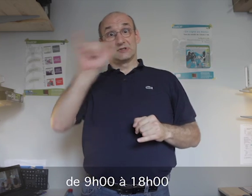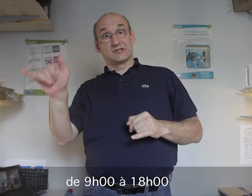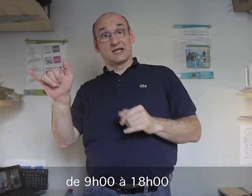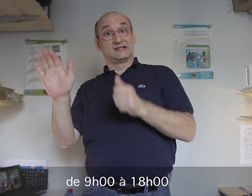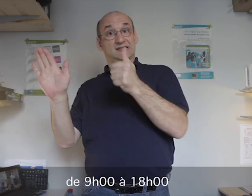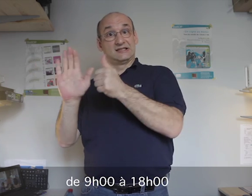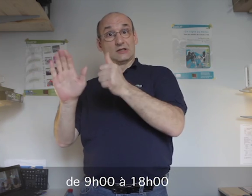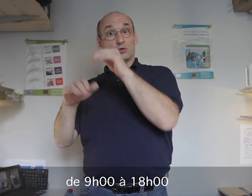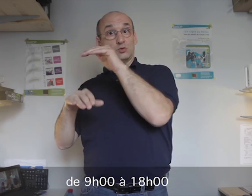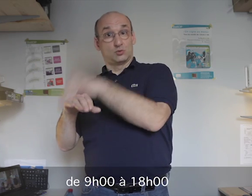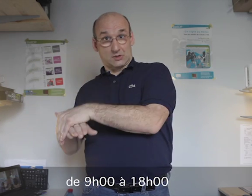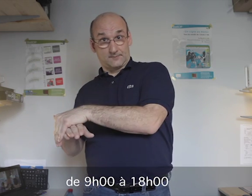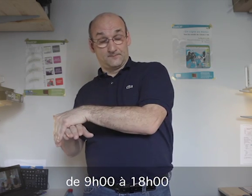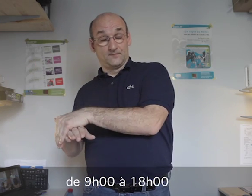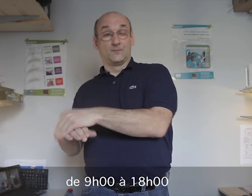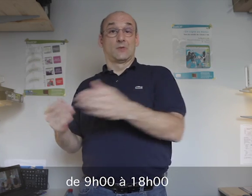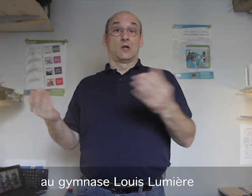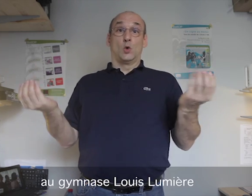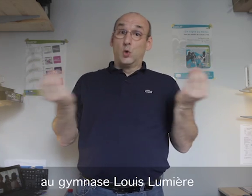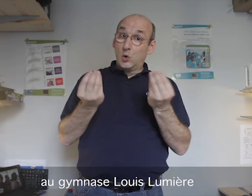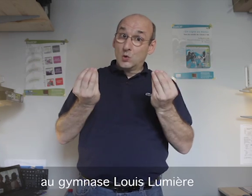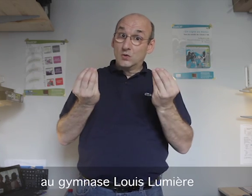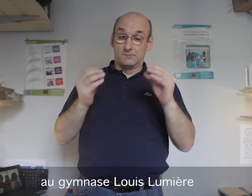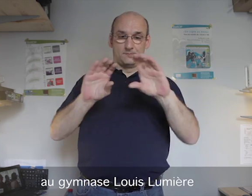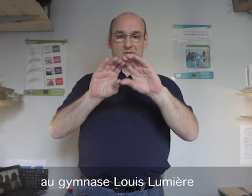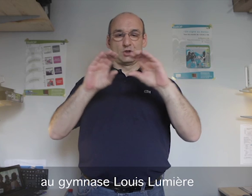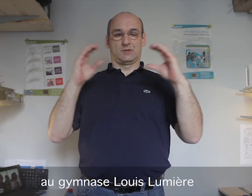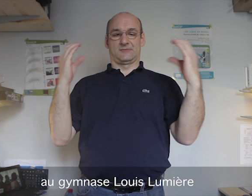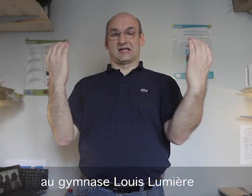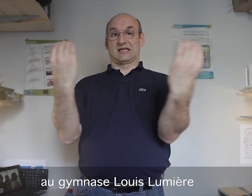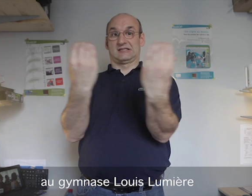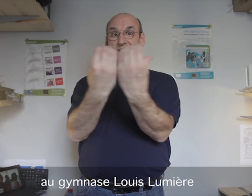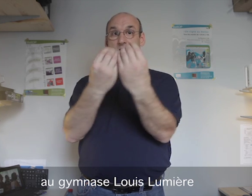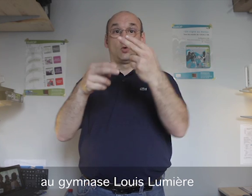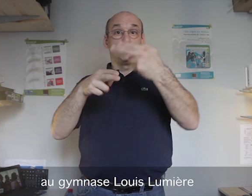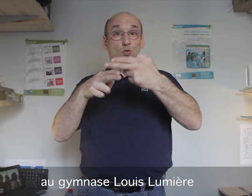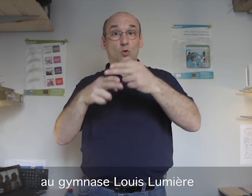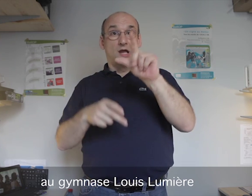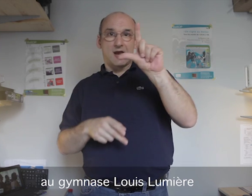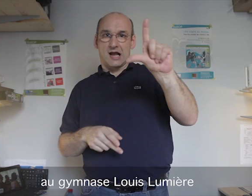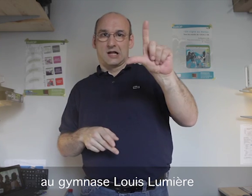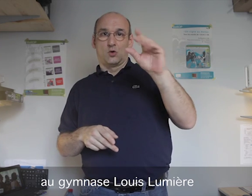18h au gymnase Louis Lumière